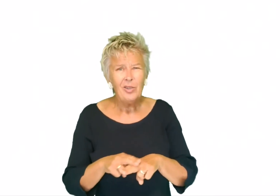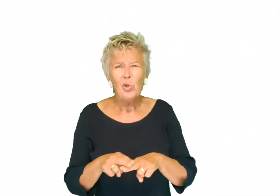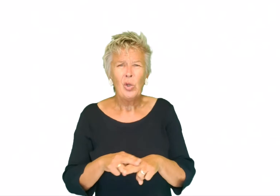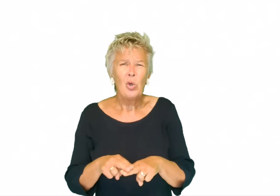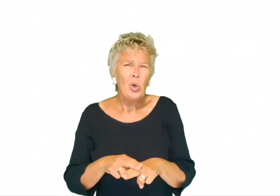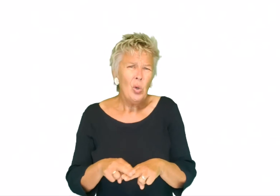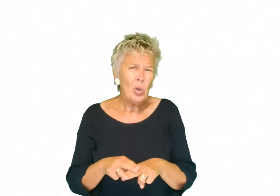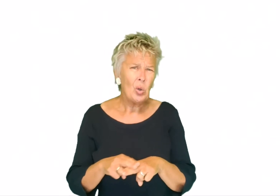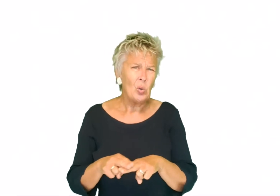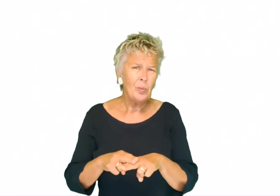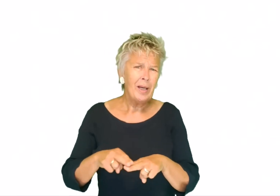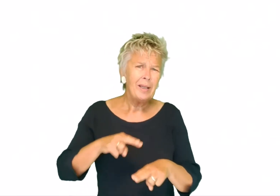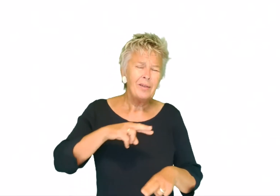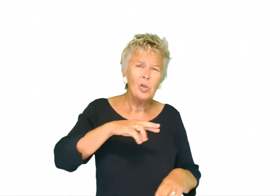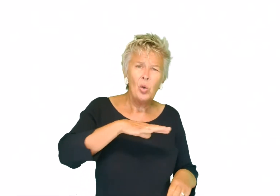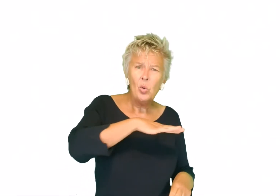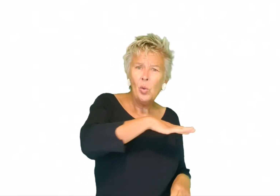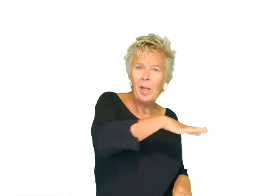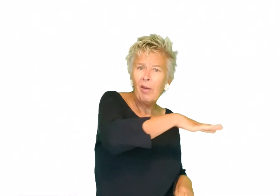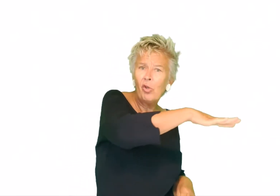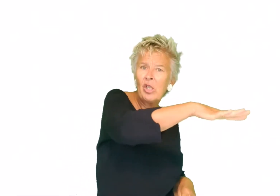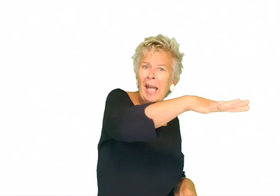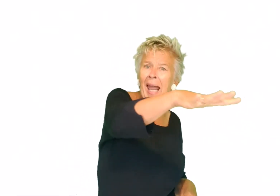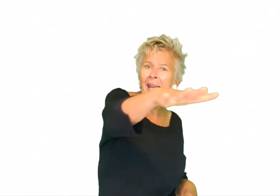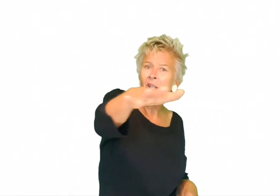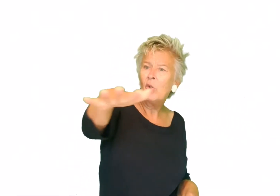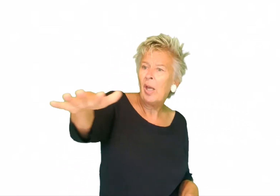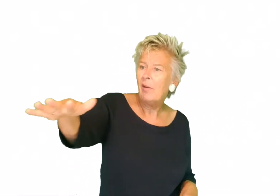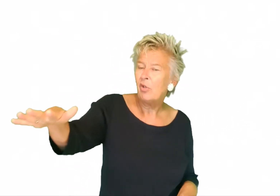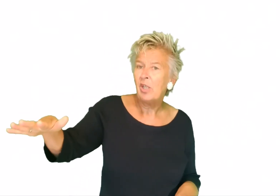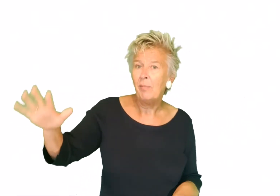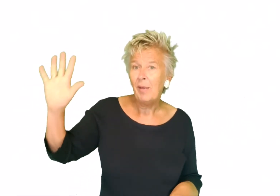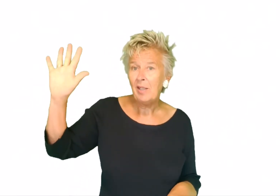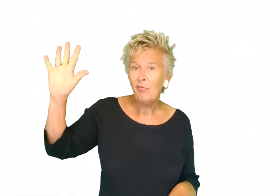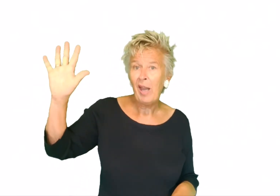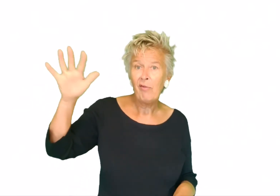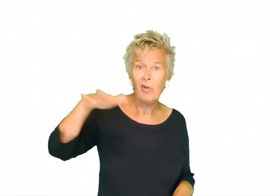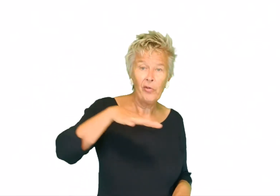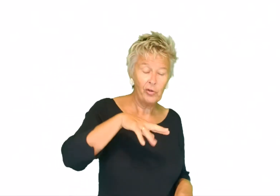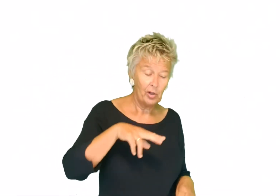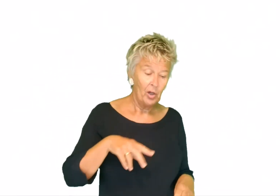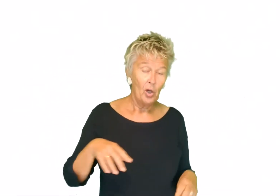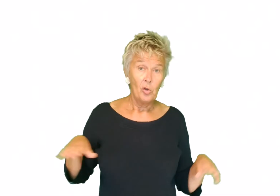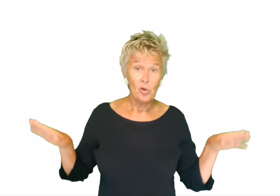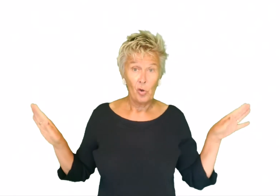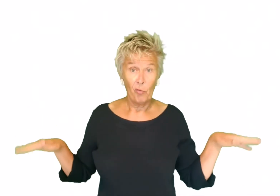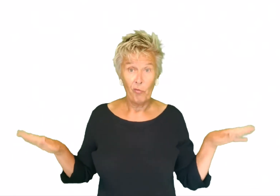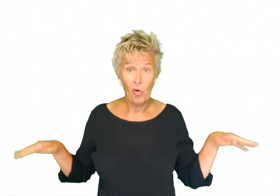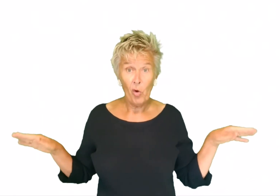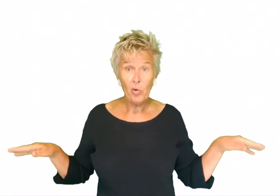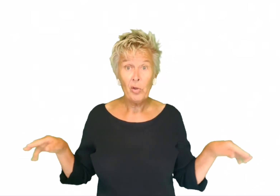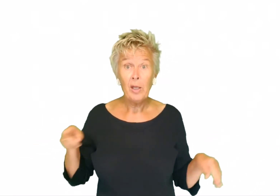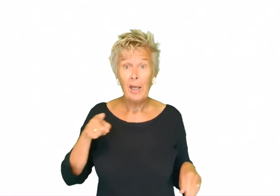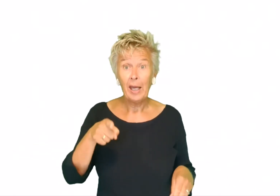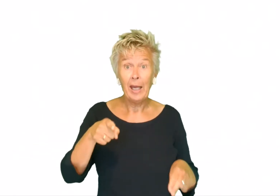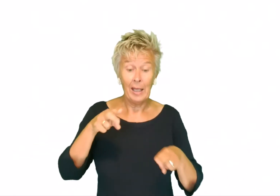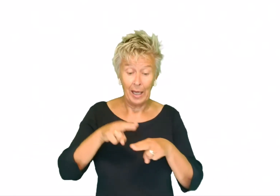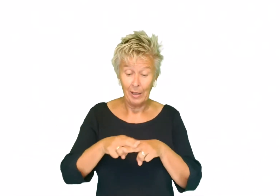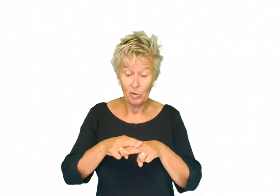natuurlijk de kleur groen, maar de groene omgeving. Dus laat je het nog even zien met je vijfhands. Dus een vogel in het